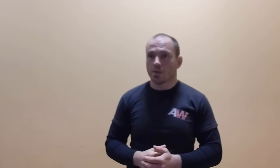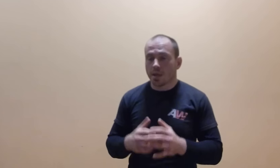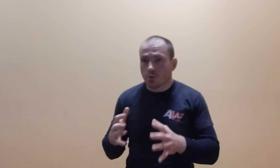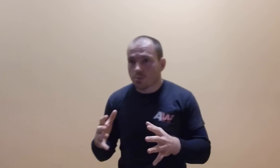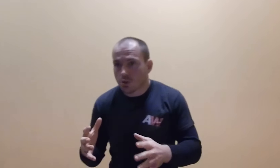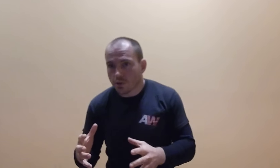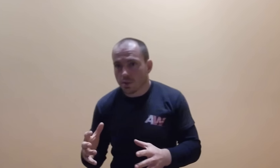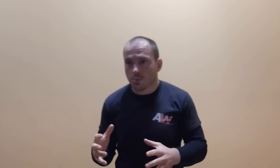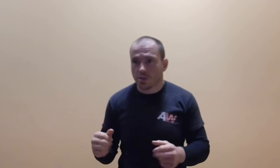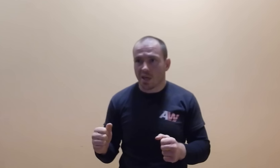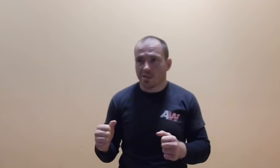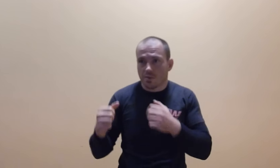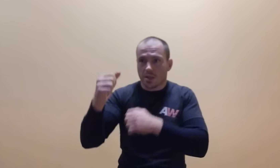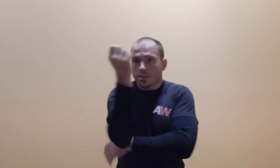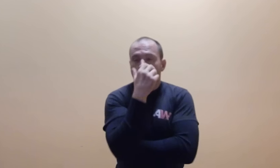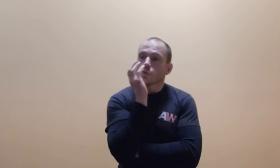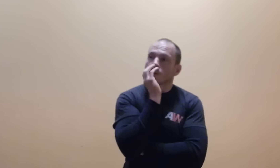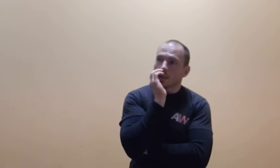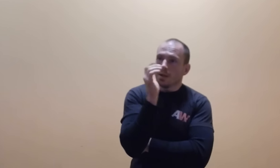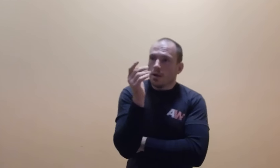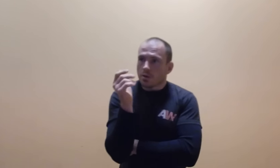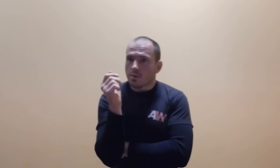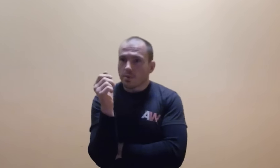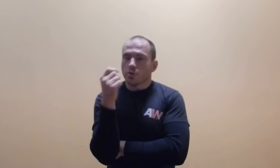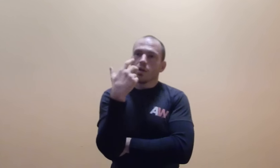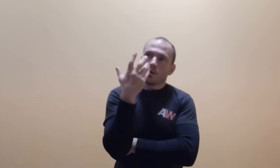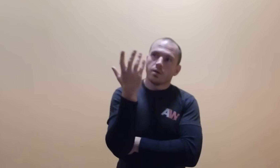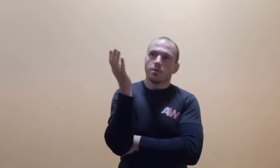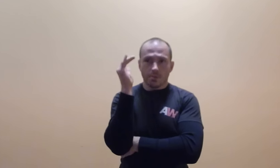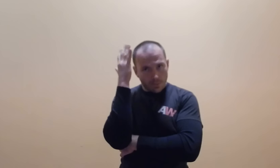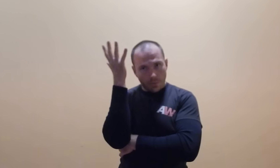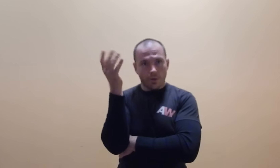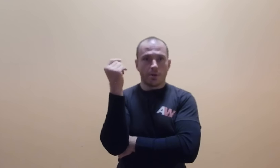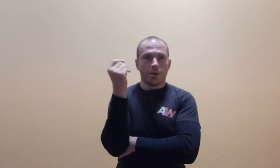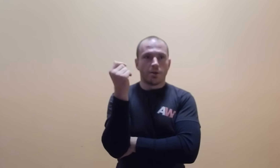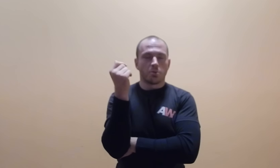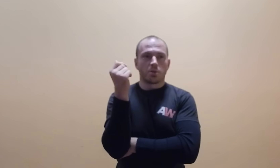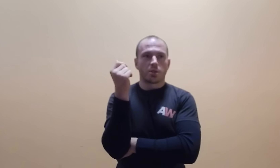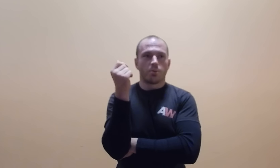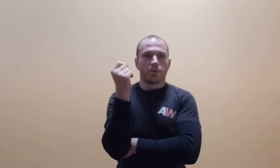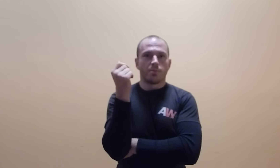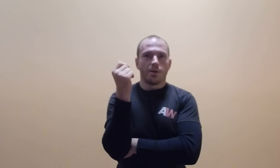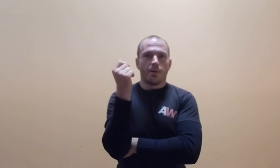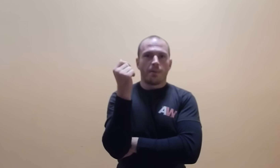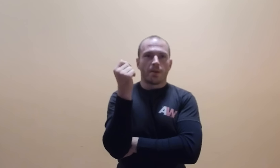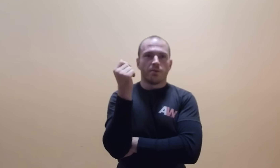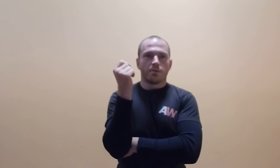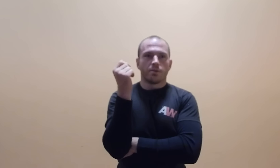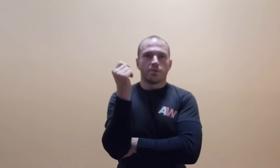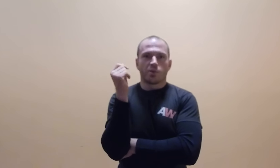ja muszę być gotowy na podjęcie akcji, więc jak ja stoję tutaj, rozmawiam, to nie sobie, że tak powiem, w